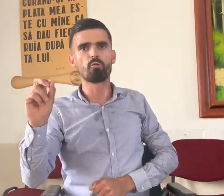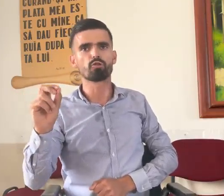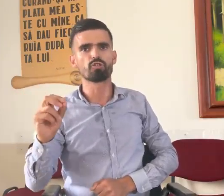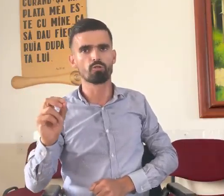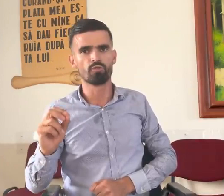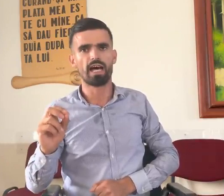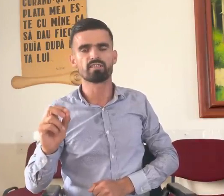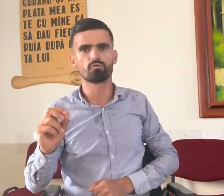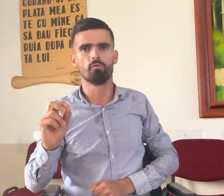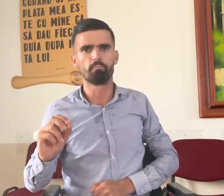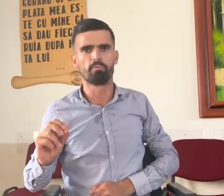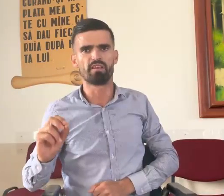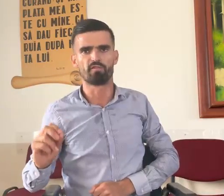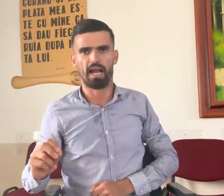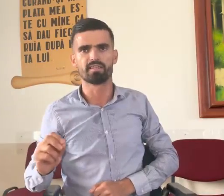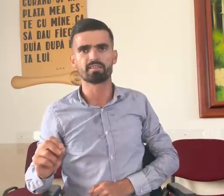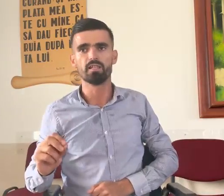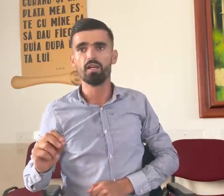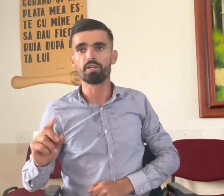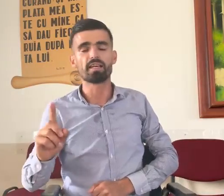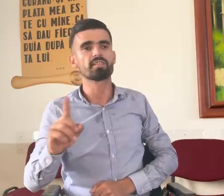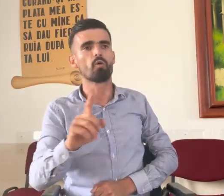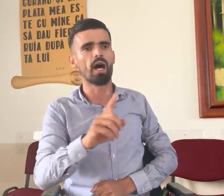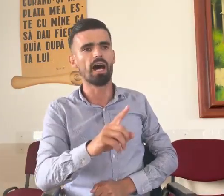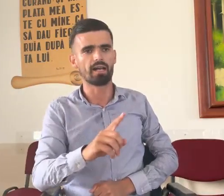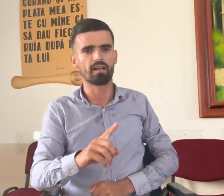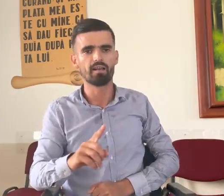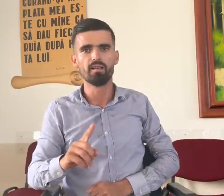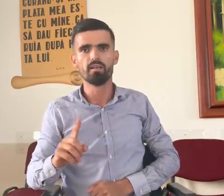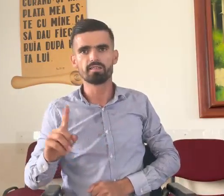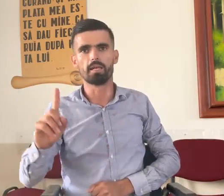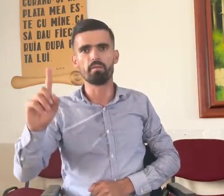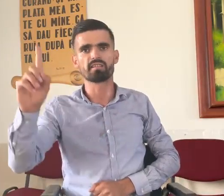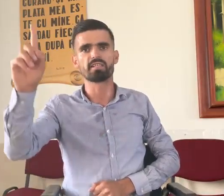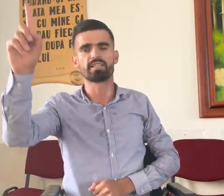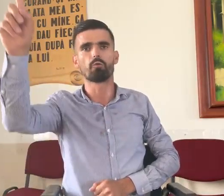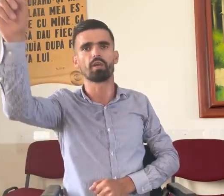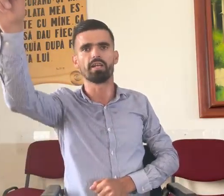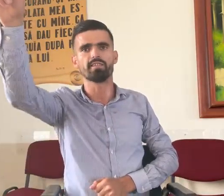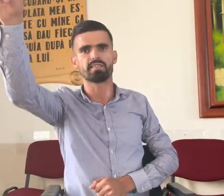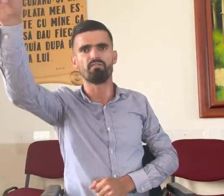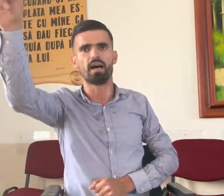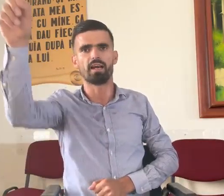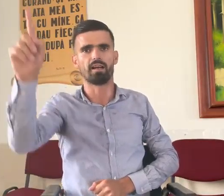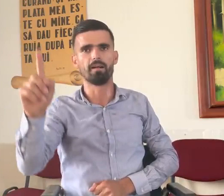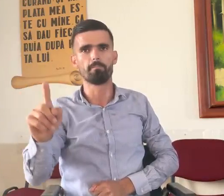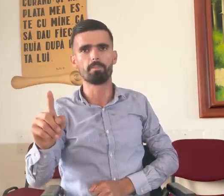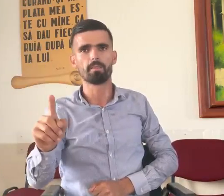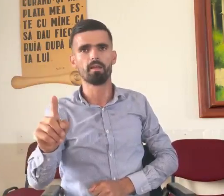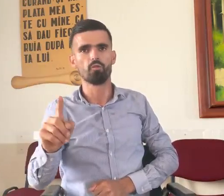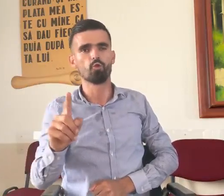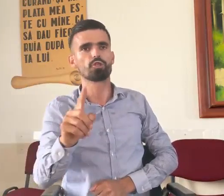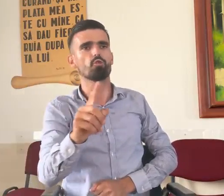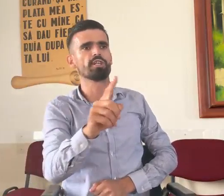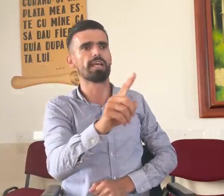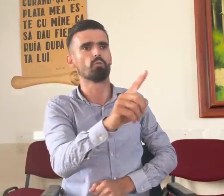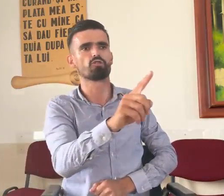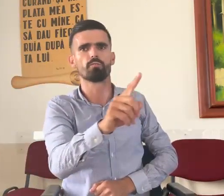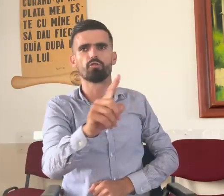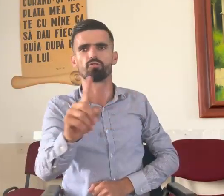autosondat, scumpii mei, frați. Este un har să mergi să te urinezi afară. Nu știu când i-ai mulțumit Lui